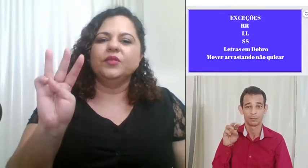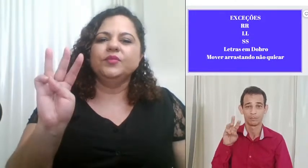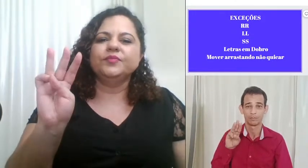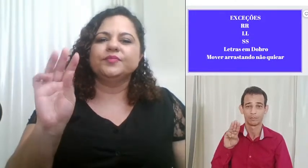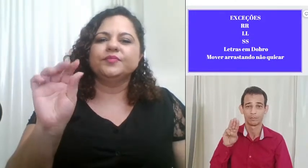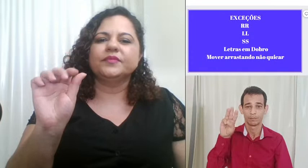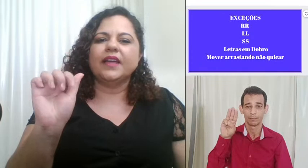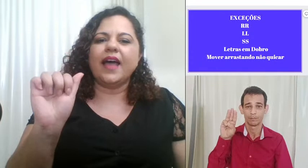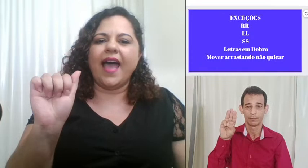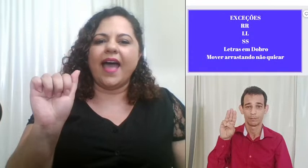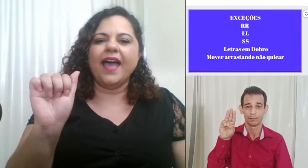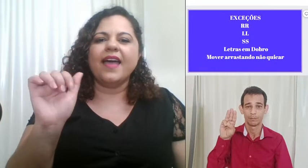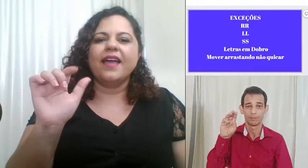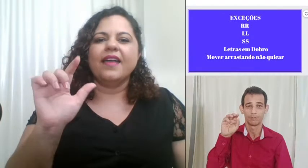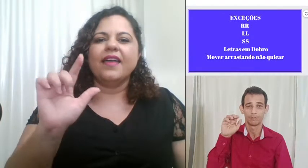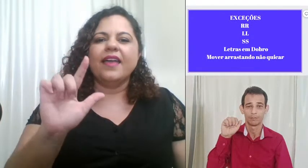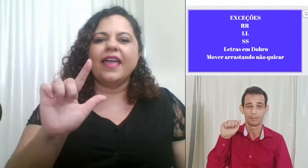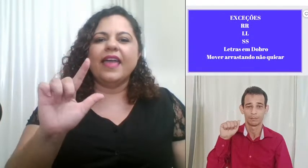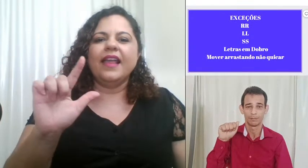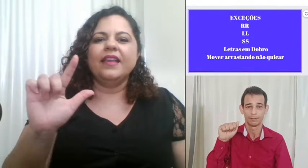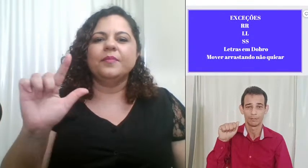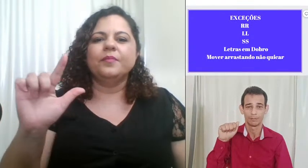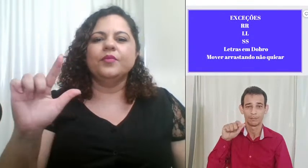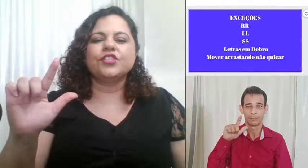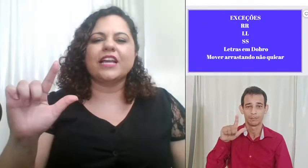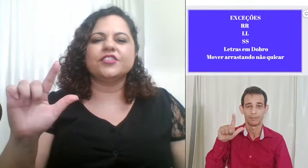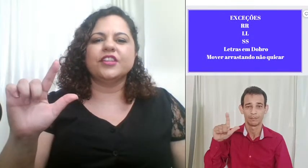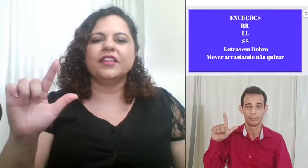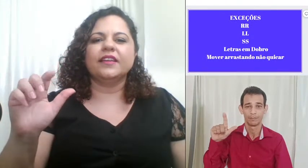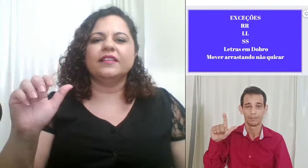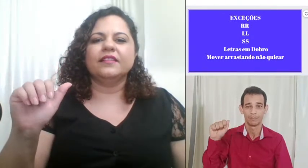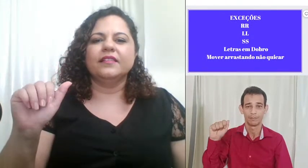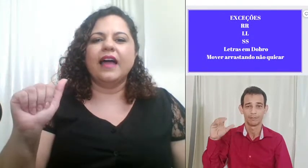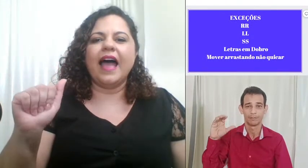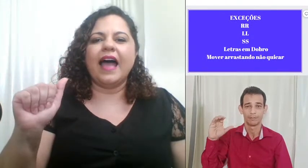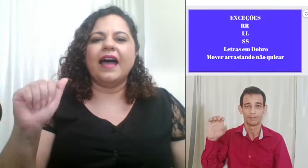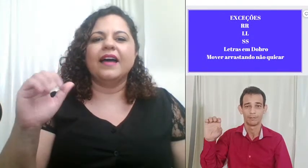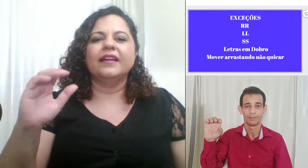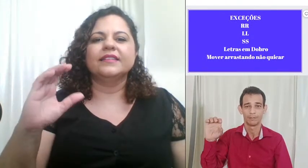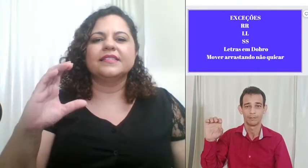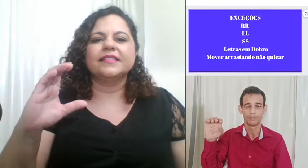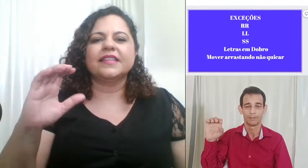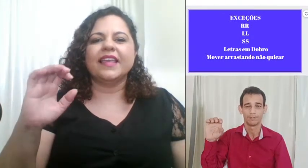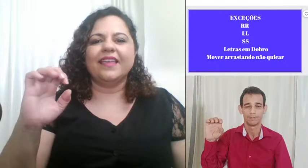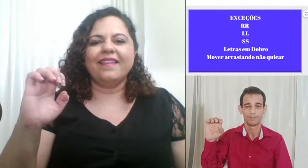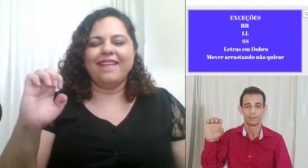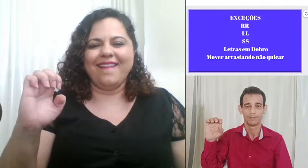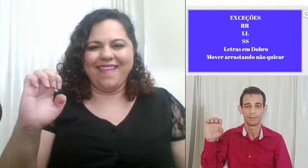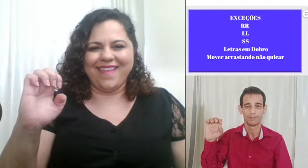A L puxadinha A C L